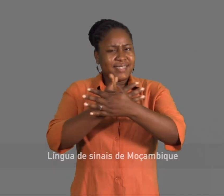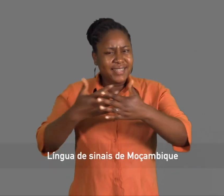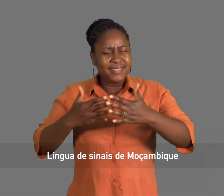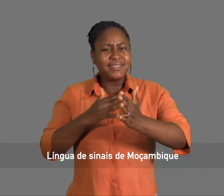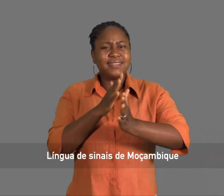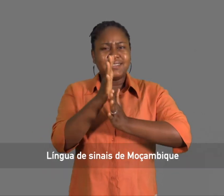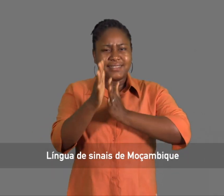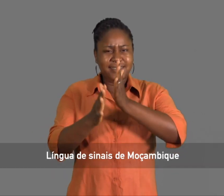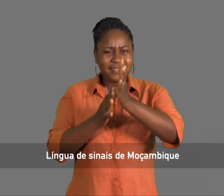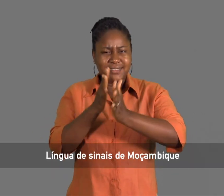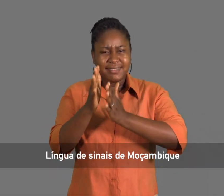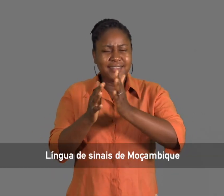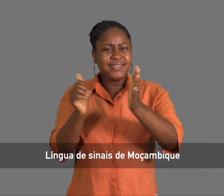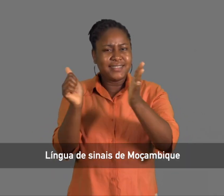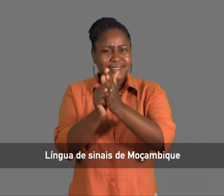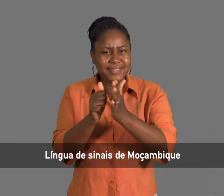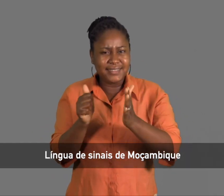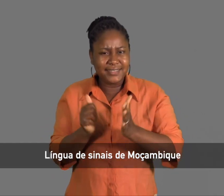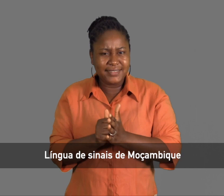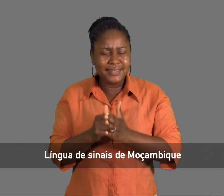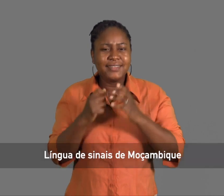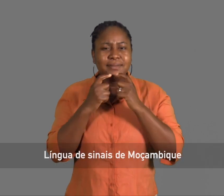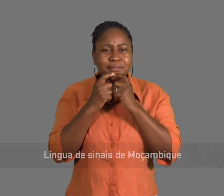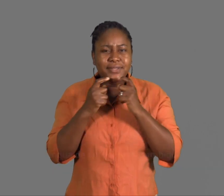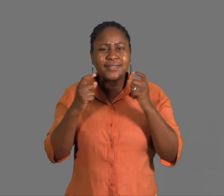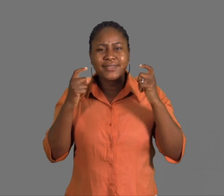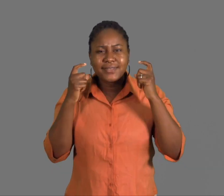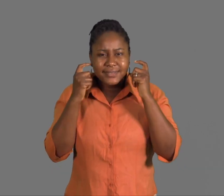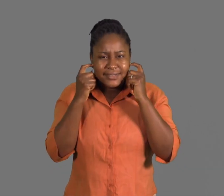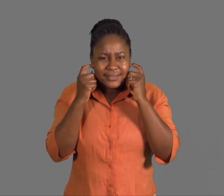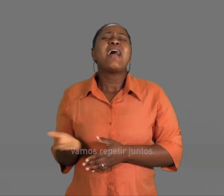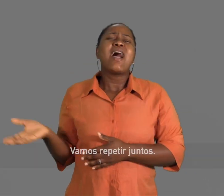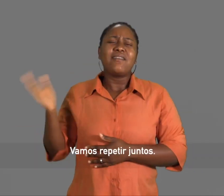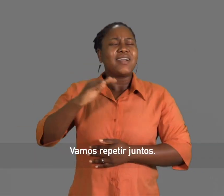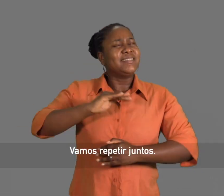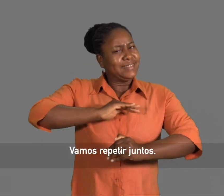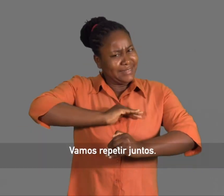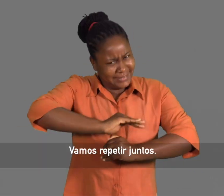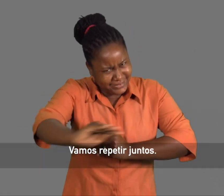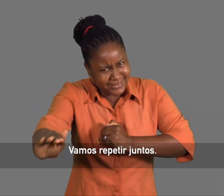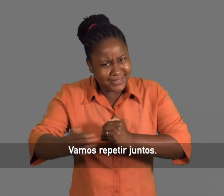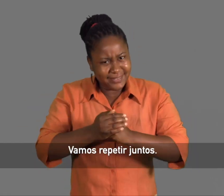Língua de sinais de Moçambique Vamos repetir juntos?